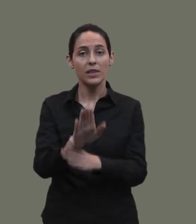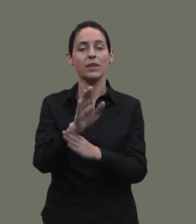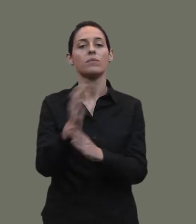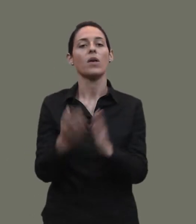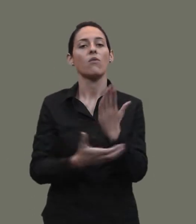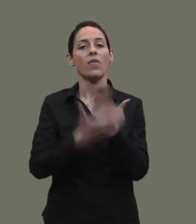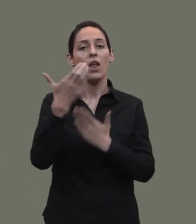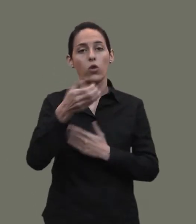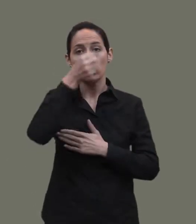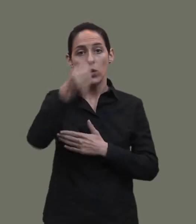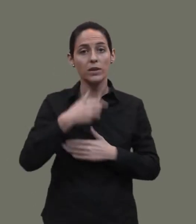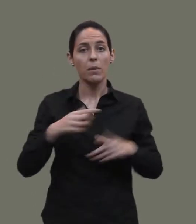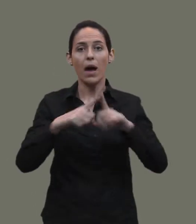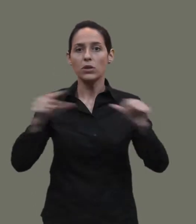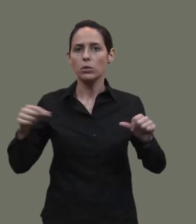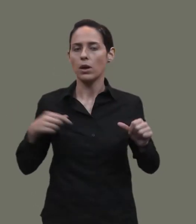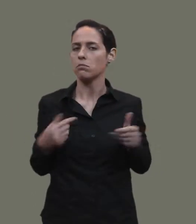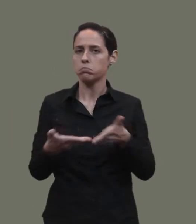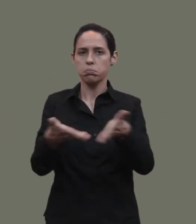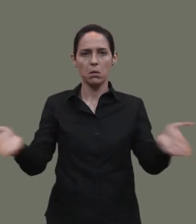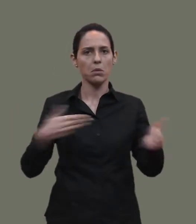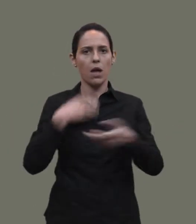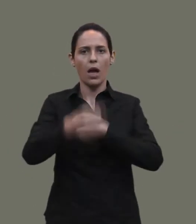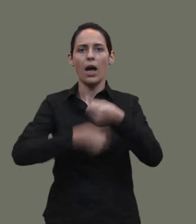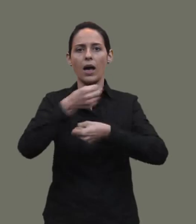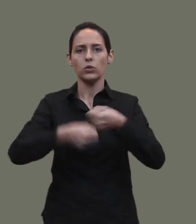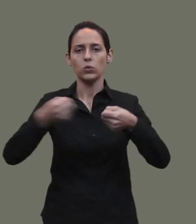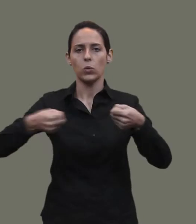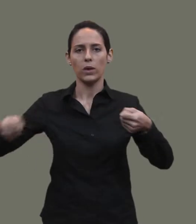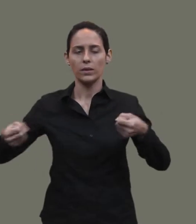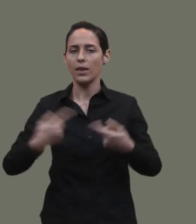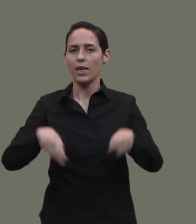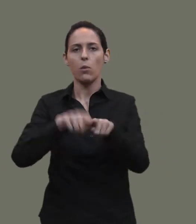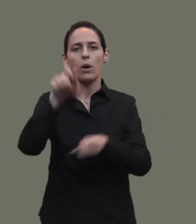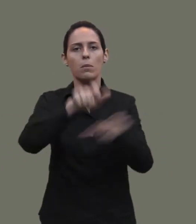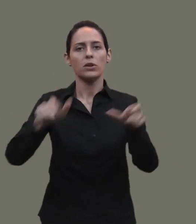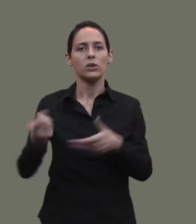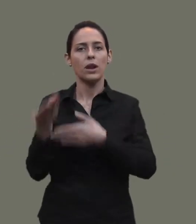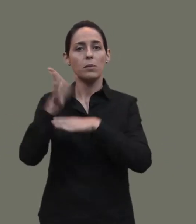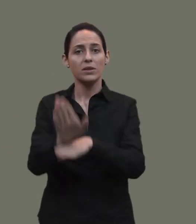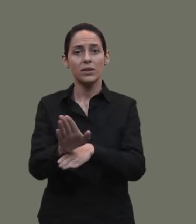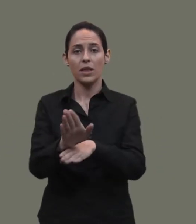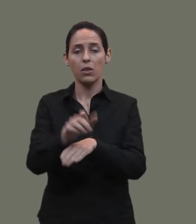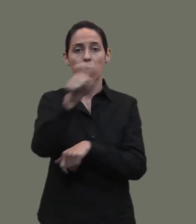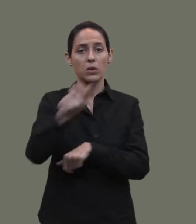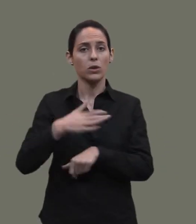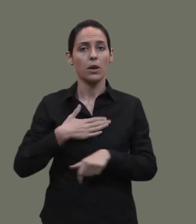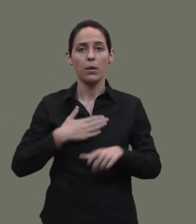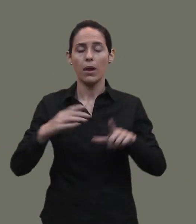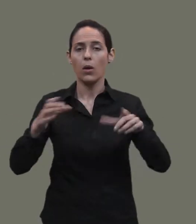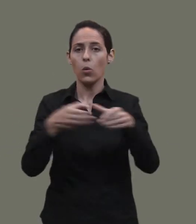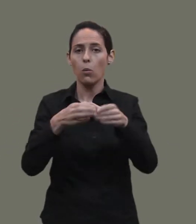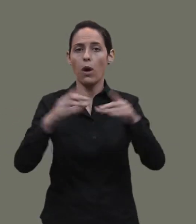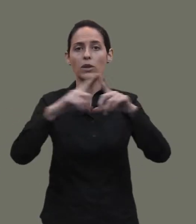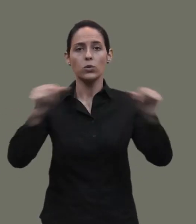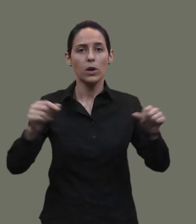tienen abiertas de par en par las puertas de Sasturias Televisión al igual que los representantes del pueblo asturiano en las distintas